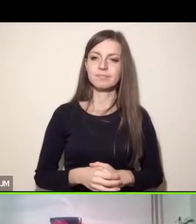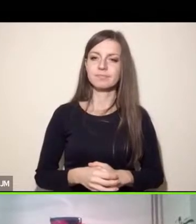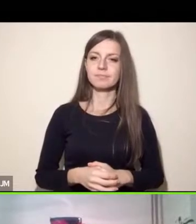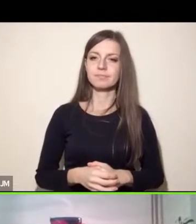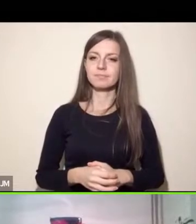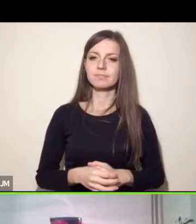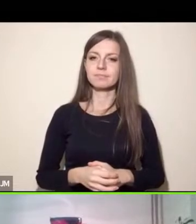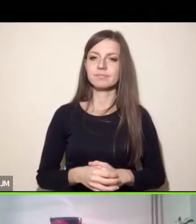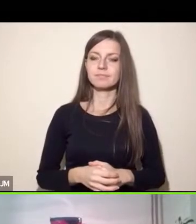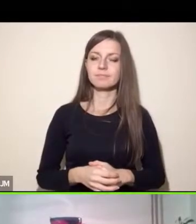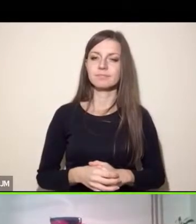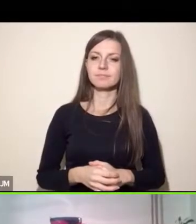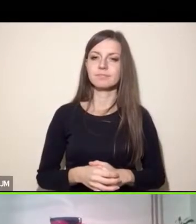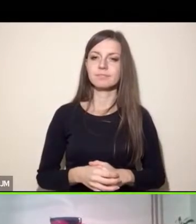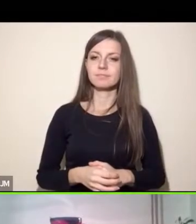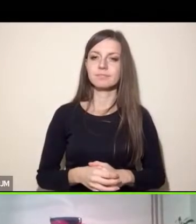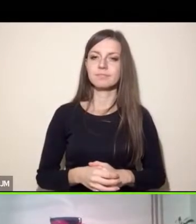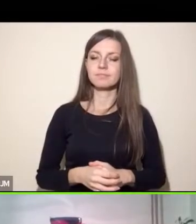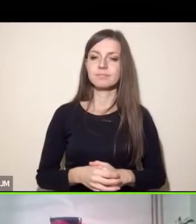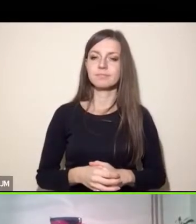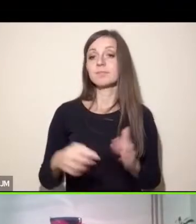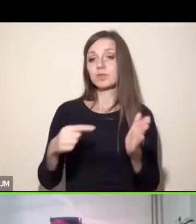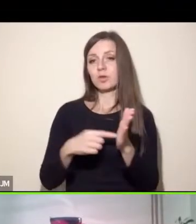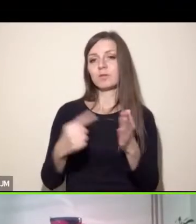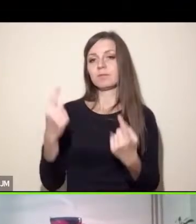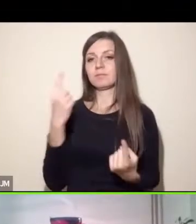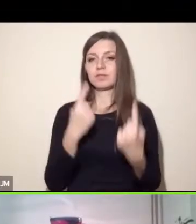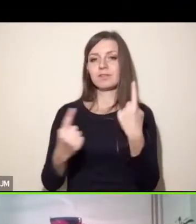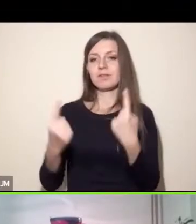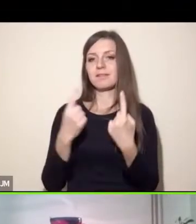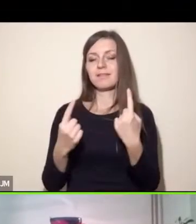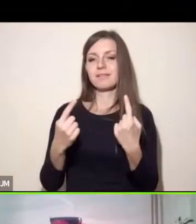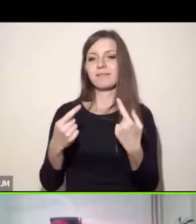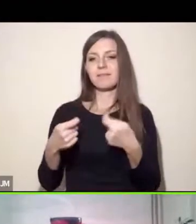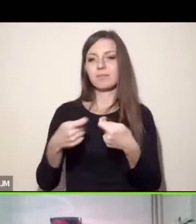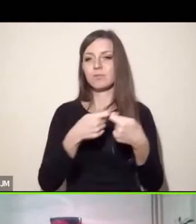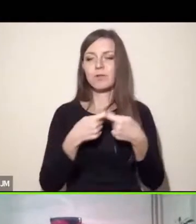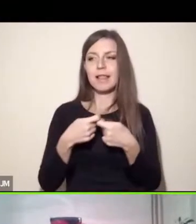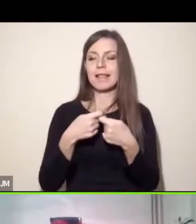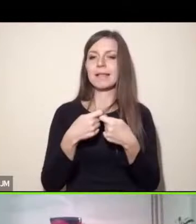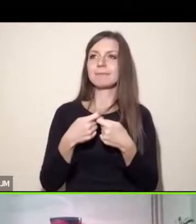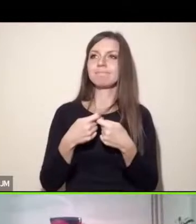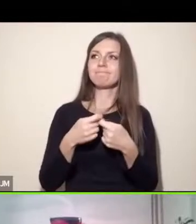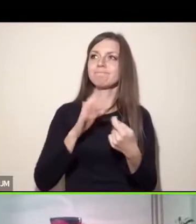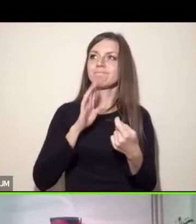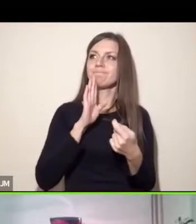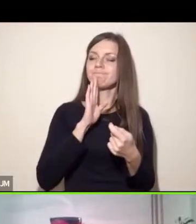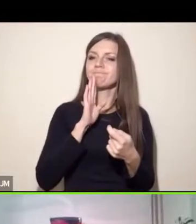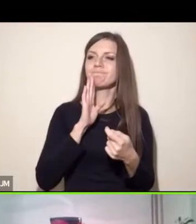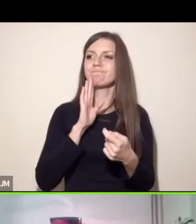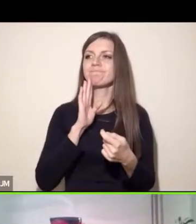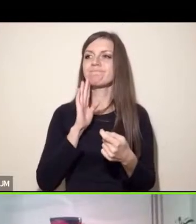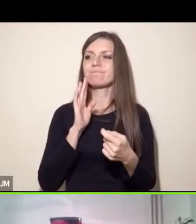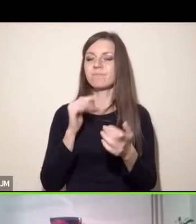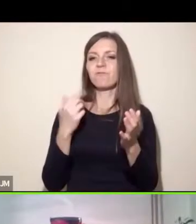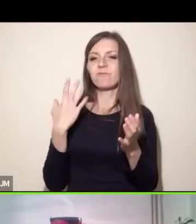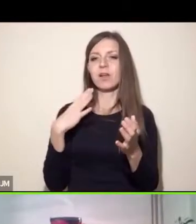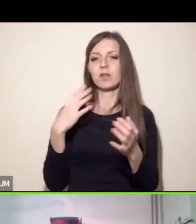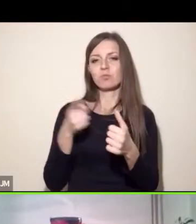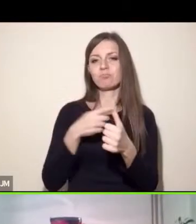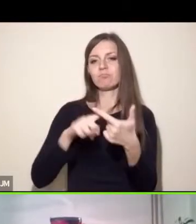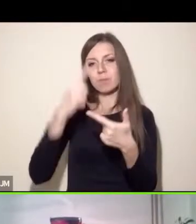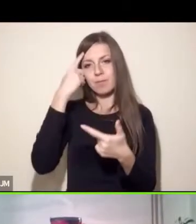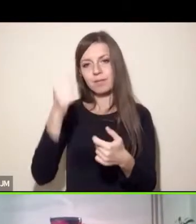więc taka wspólnotowa lokalność i suwerenność żywnościowa musi być wzięta pod uwagę i kończąc już